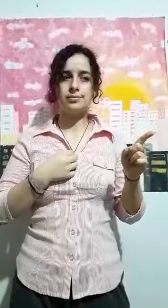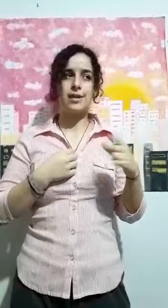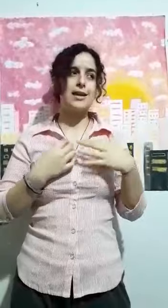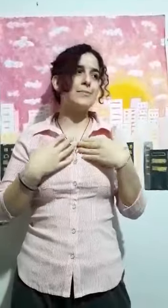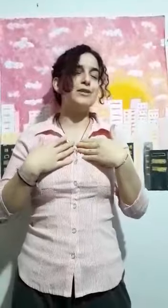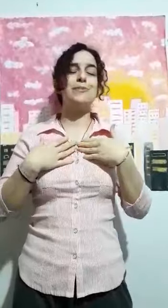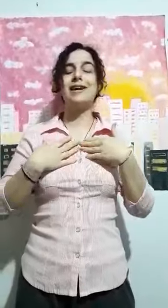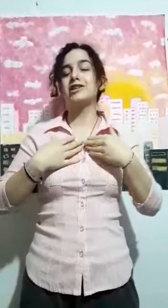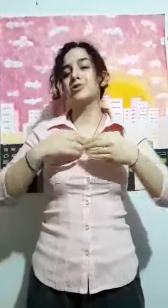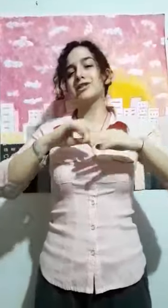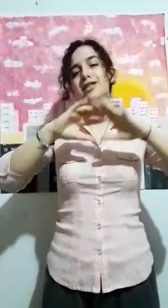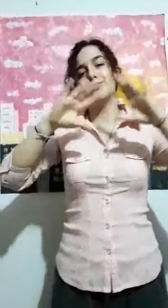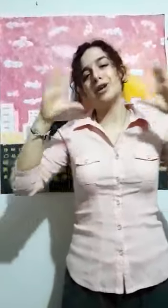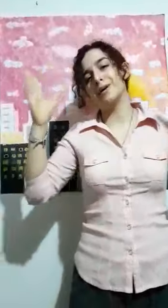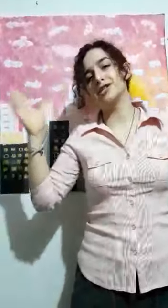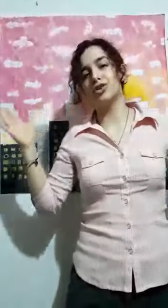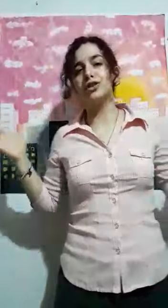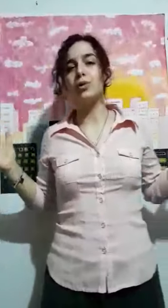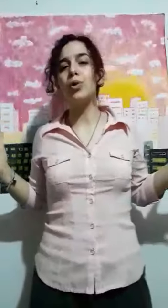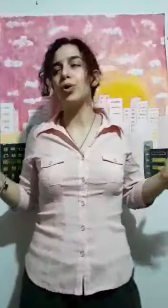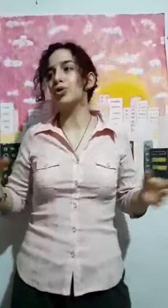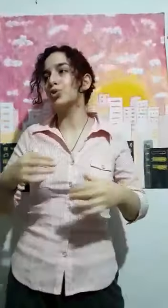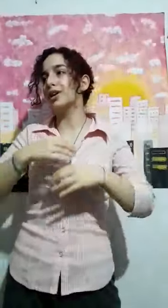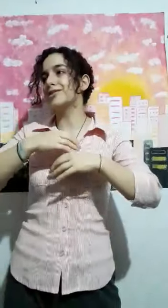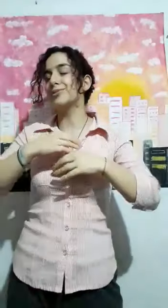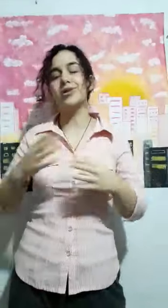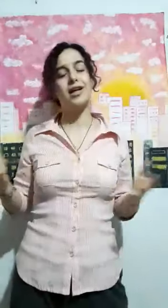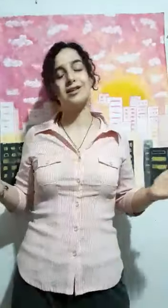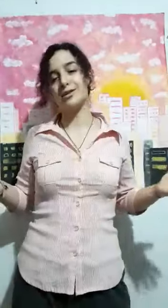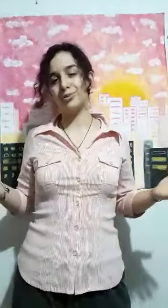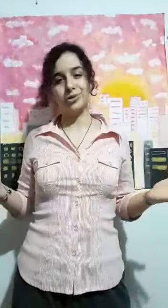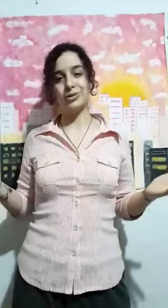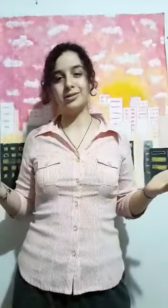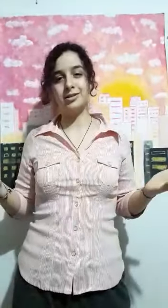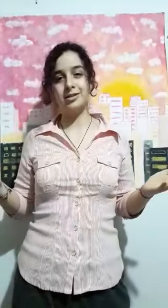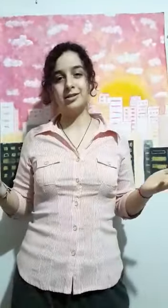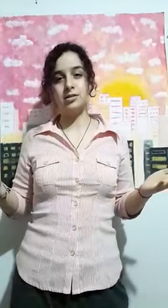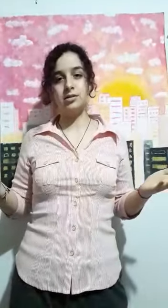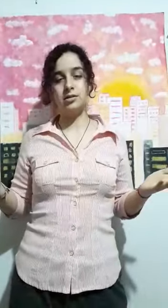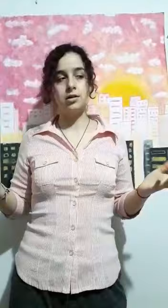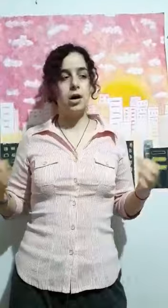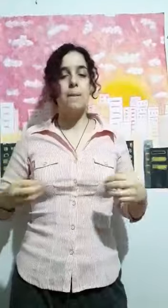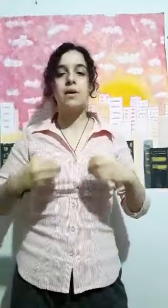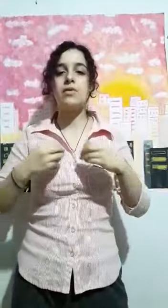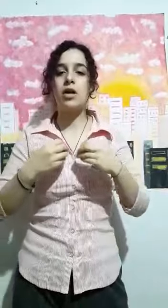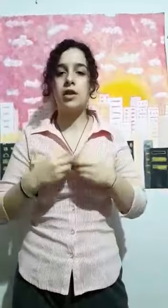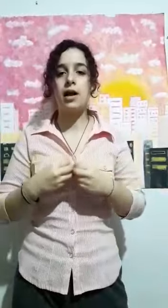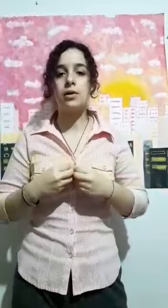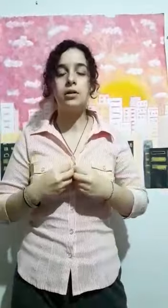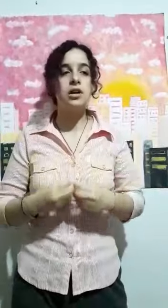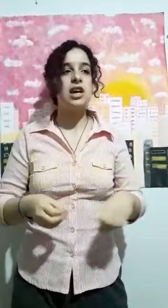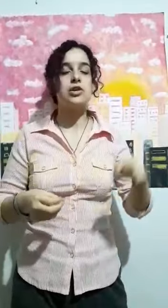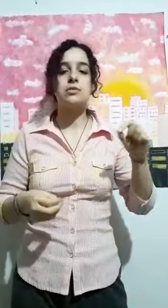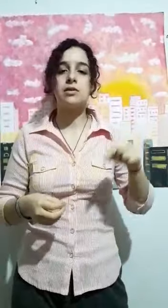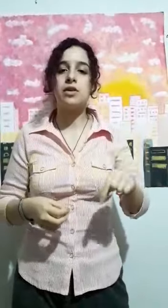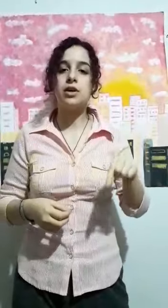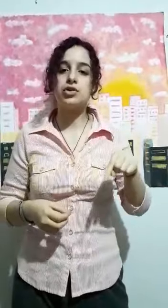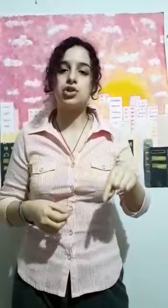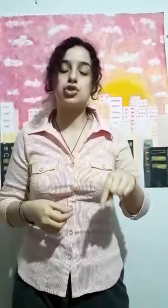Y en mis planes no es que hacerme una mansión de lujo con todas las comodidades del mundo. Prefiero hacer algo que nos beneficie a nosotros